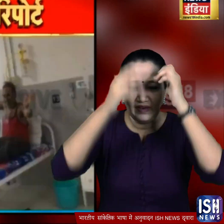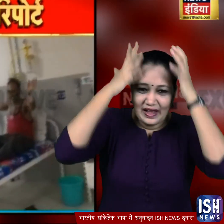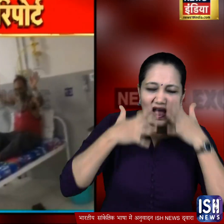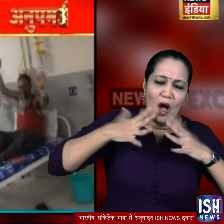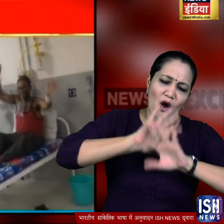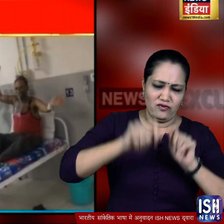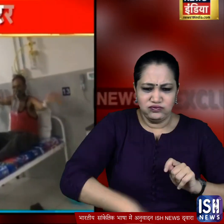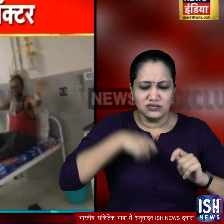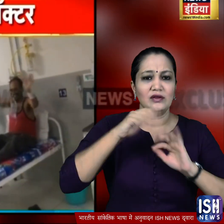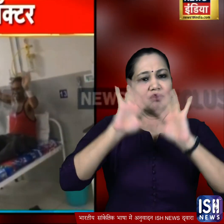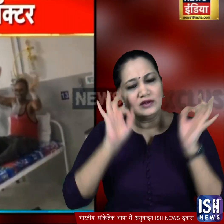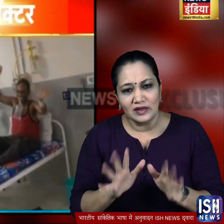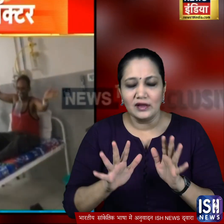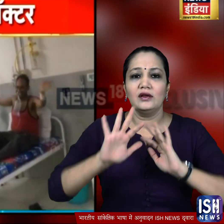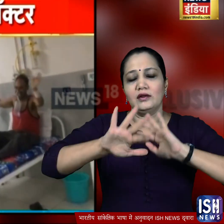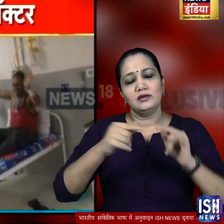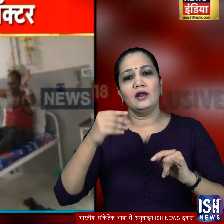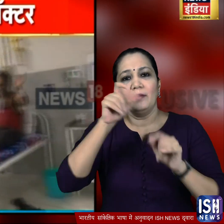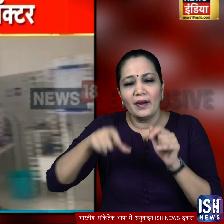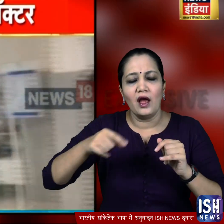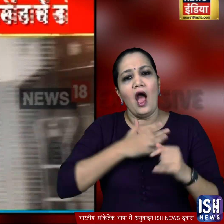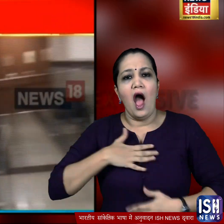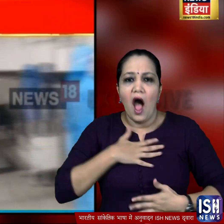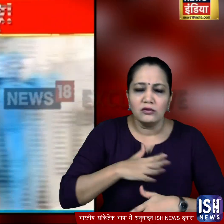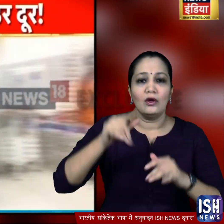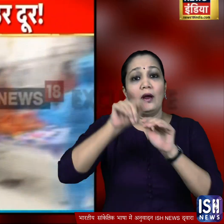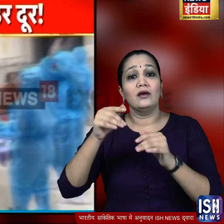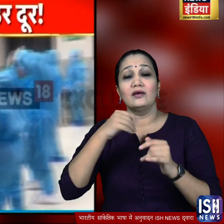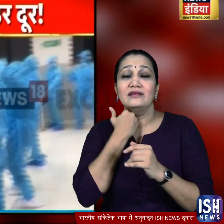इस पहल का असर भी दिखाया और मरीज भी संगीत की धुन पर उनका साथ देते नजर आये।